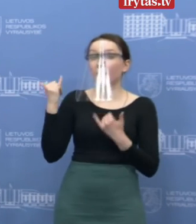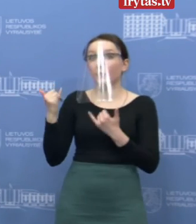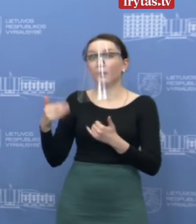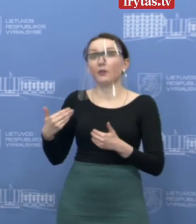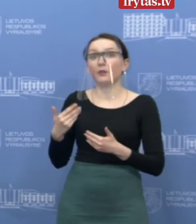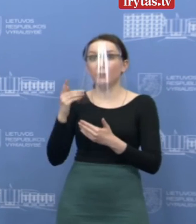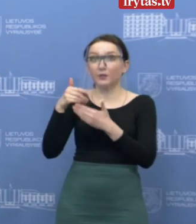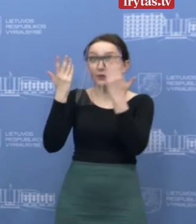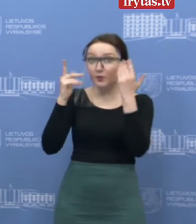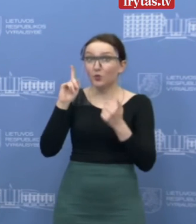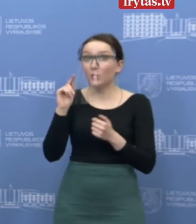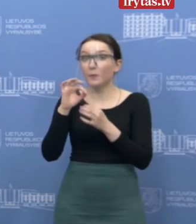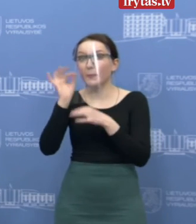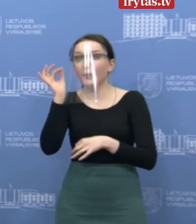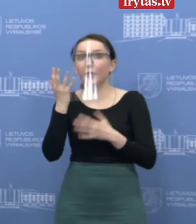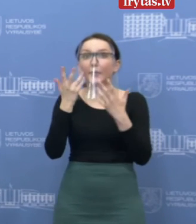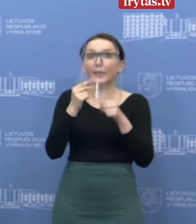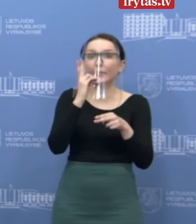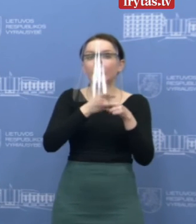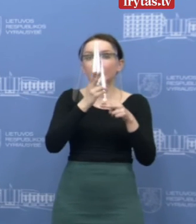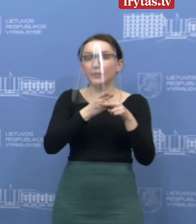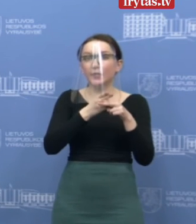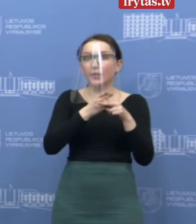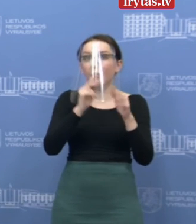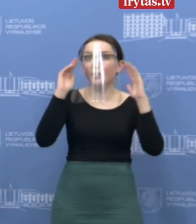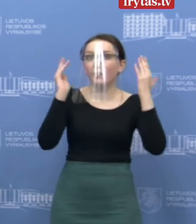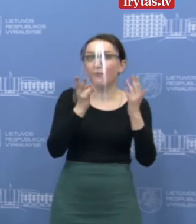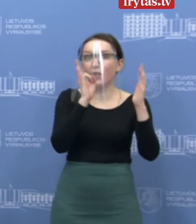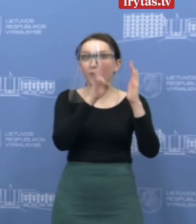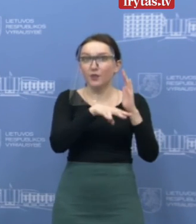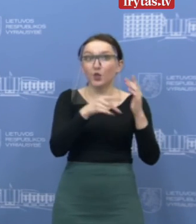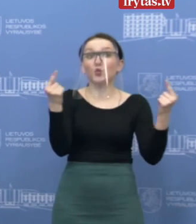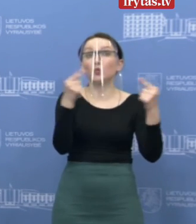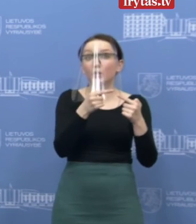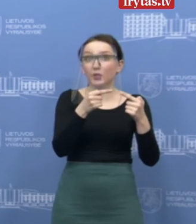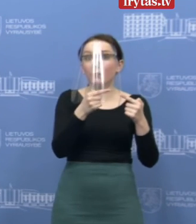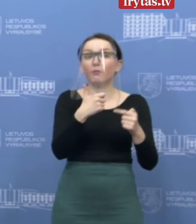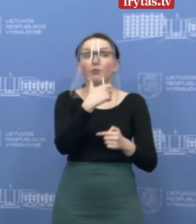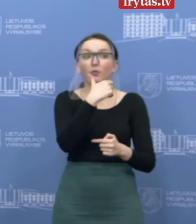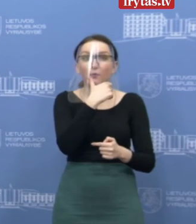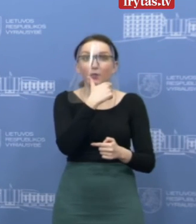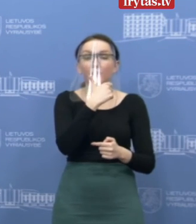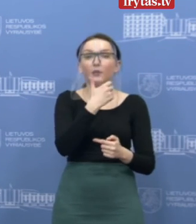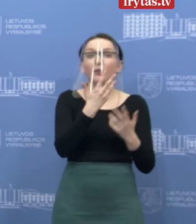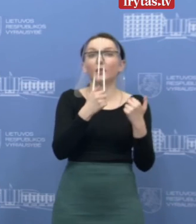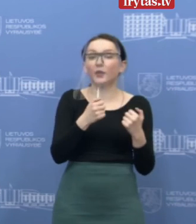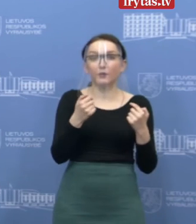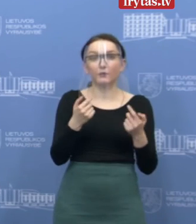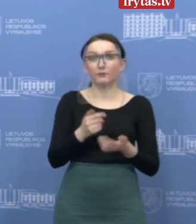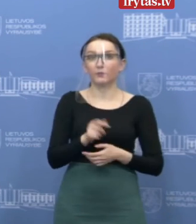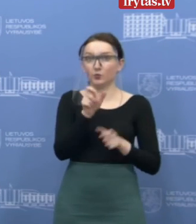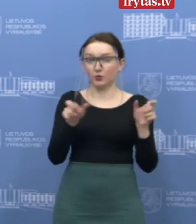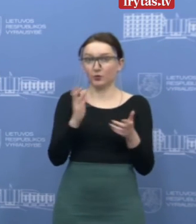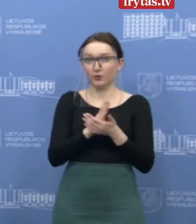Noriu dar pasitikslinti, kiek žmonių, kurie yra serbintis arba savi izolacijoje, ir atdavęs sutikimą būti stebimi programėlės pagal pločių?